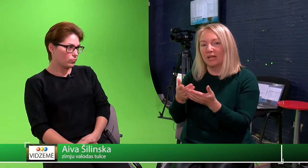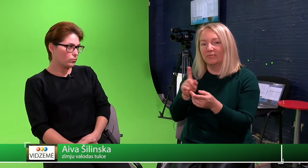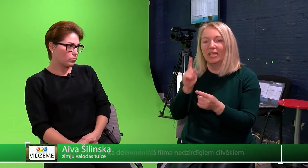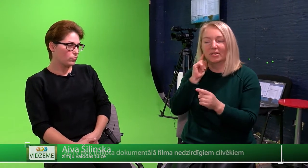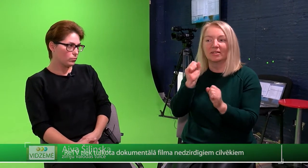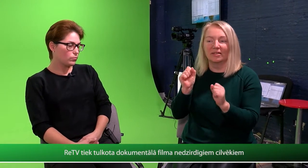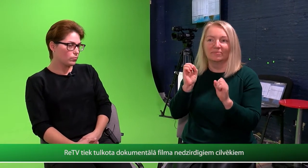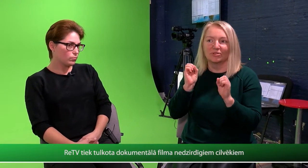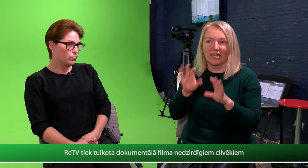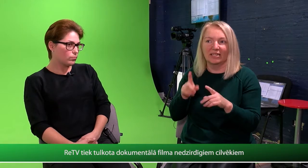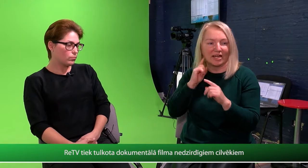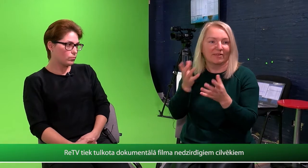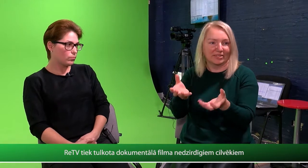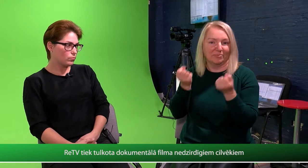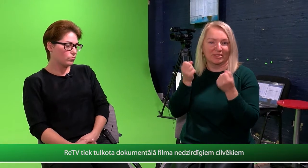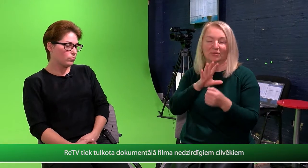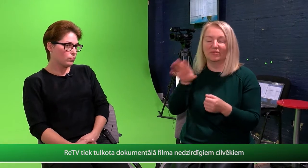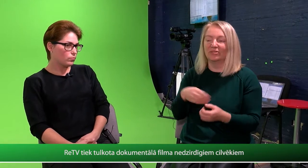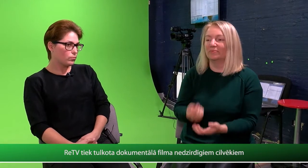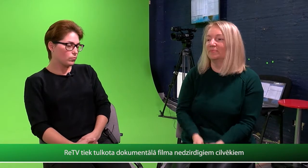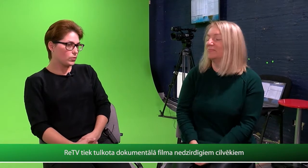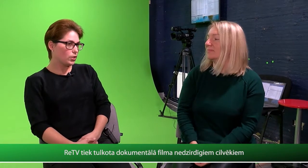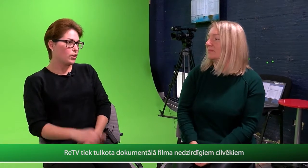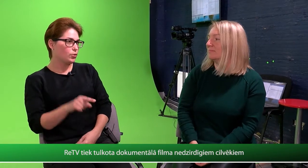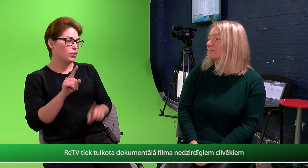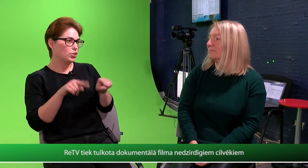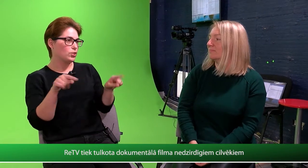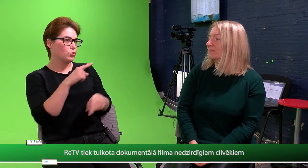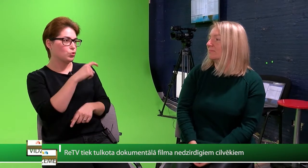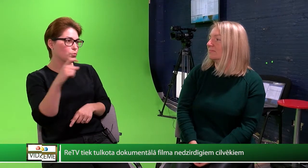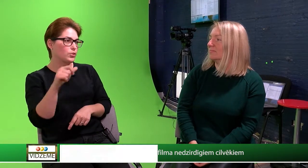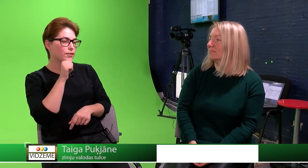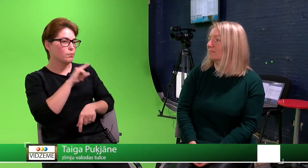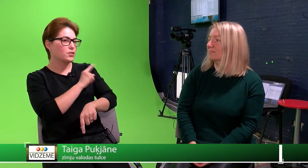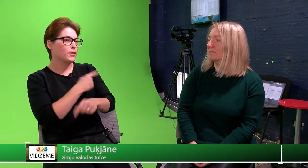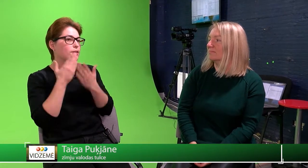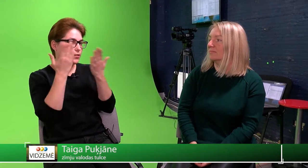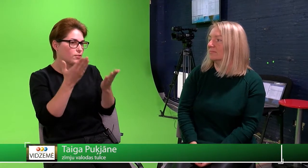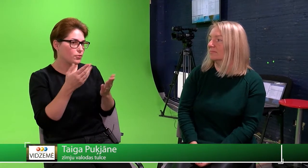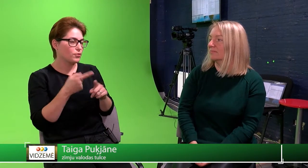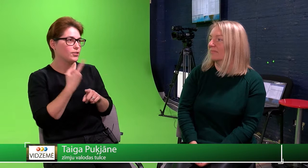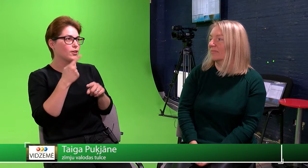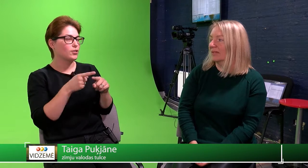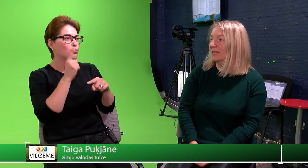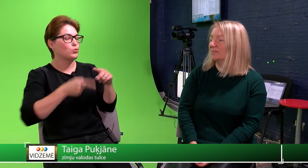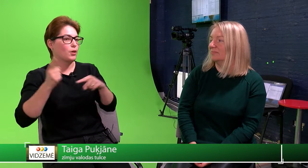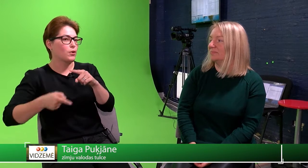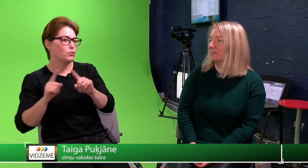parāda, viņiem ir skaidrāk, var saprast to visu. Jā, jā, jo dažreiz arī to subtitriju nevar paspēt izlasīt, un tad iznāk tāds pussaprauc